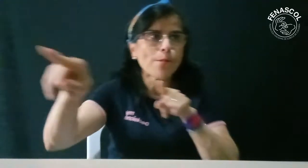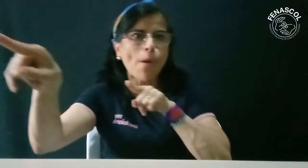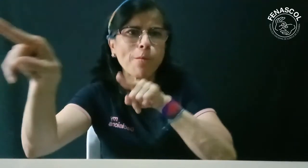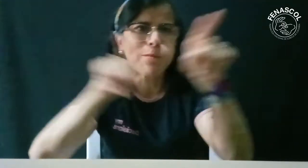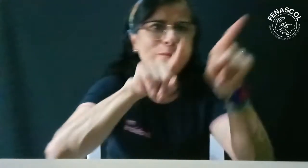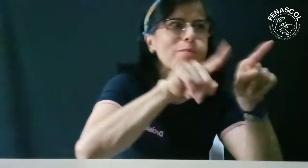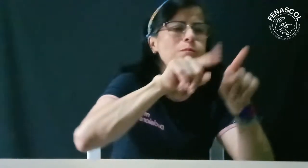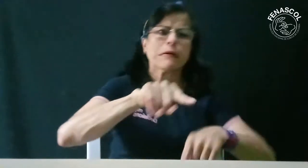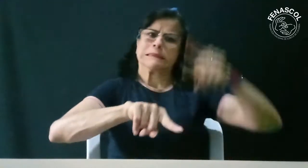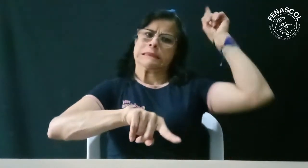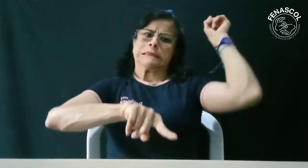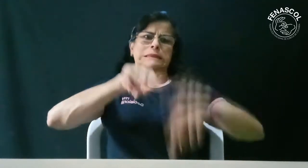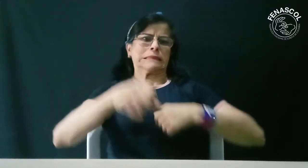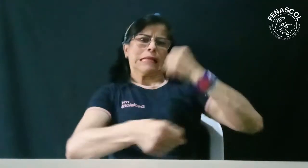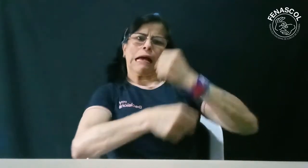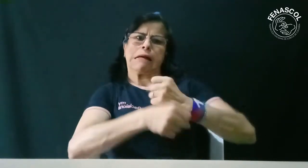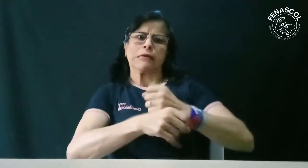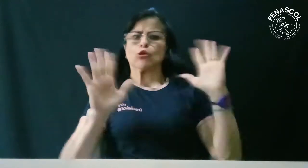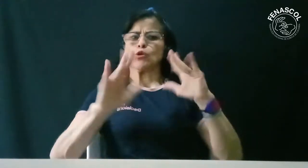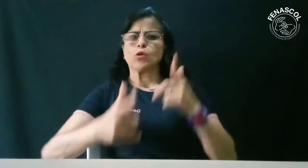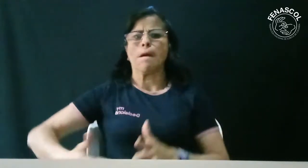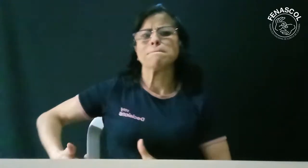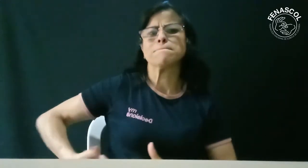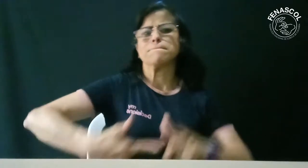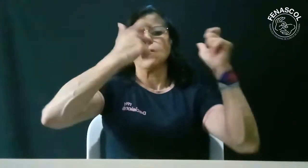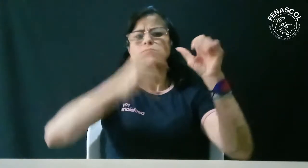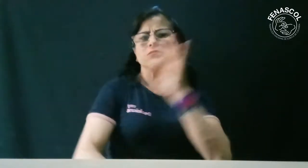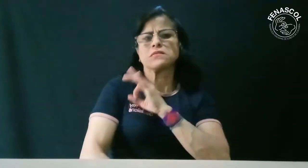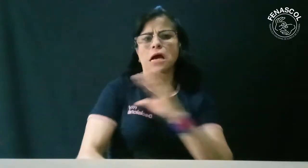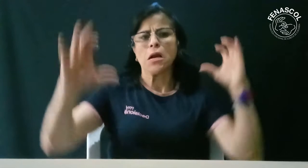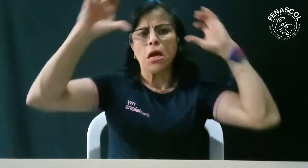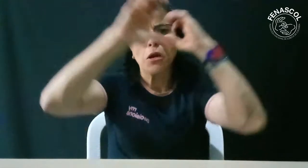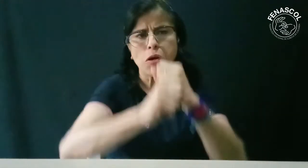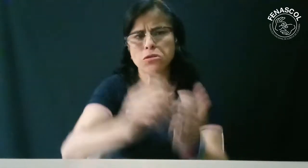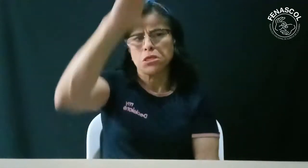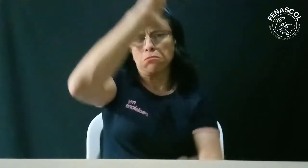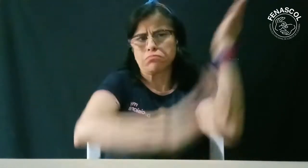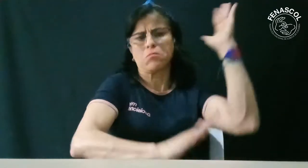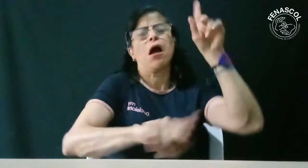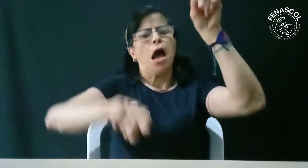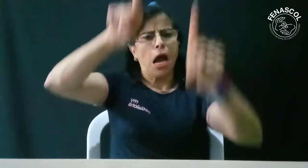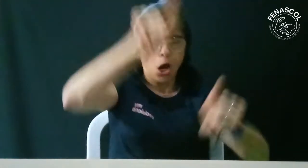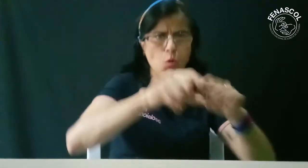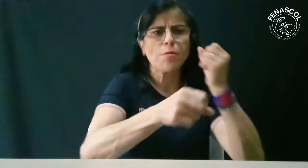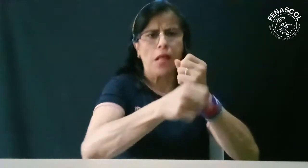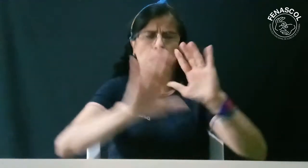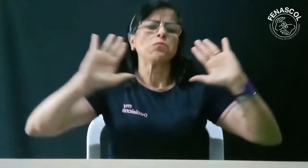terminado el plantón. Si por razones laborales alguno debe irse el sábado en la noche, entendemos, pero quienes puedan